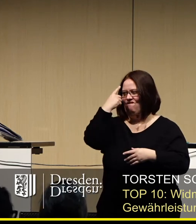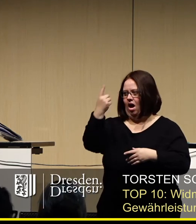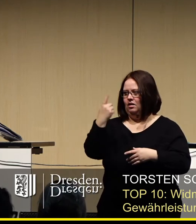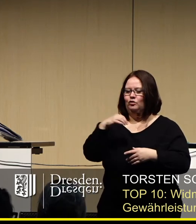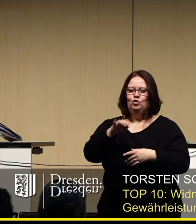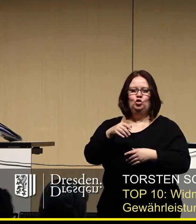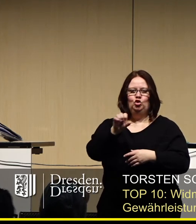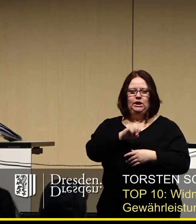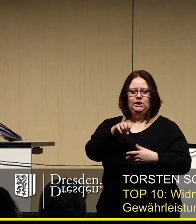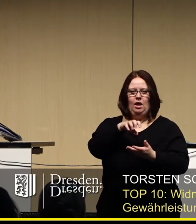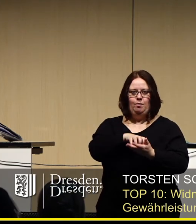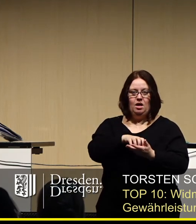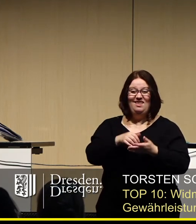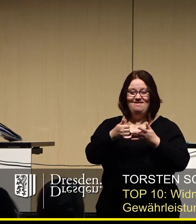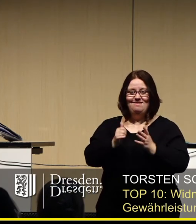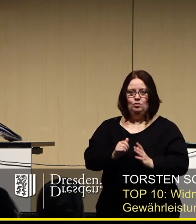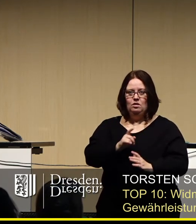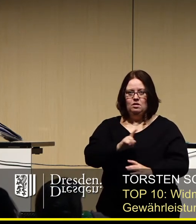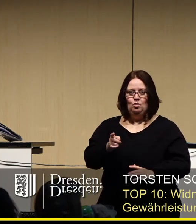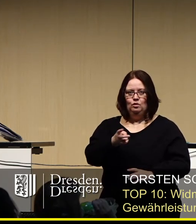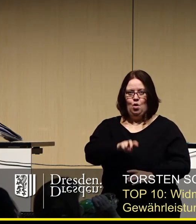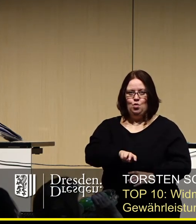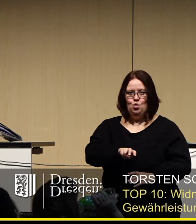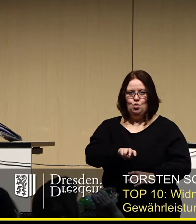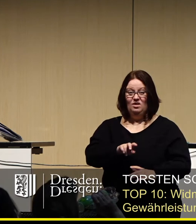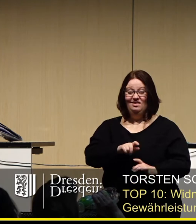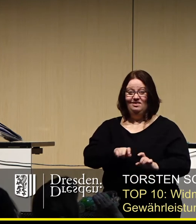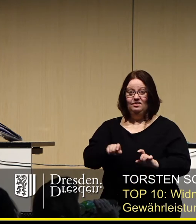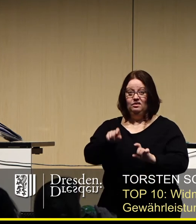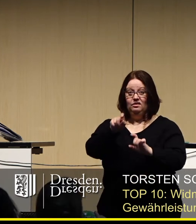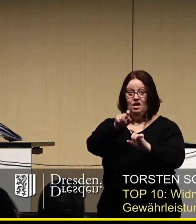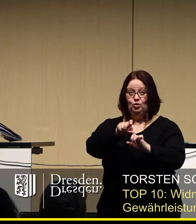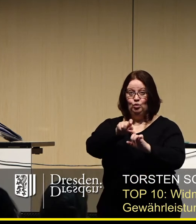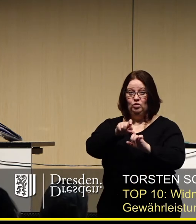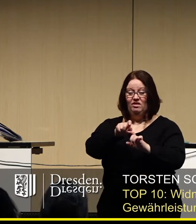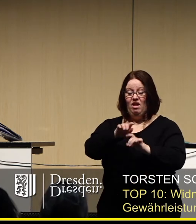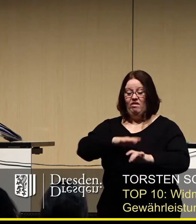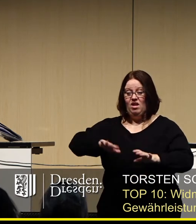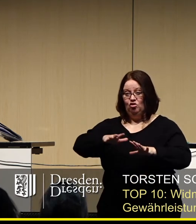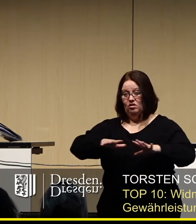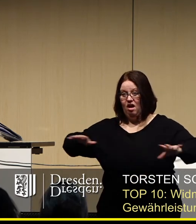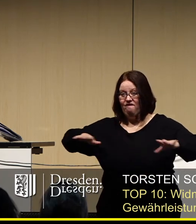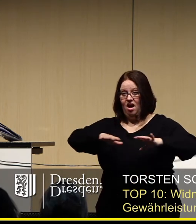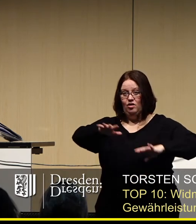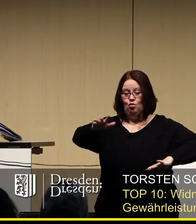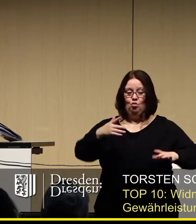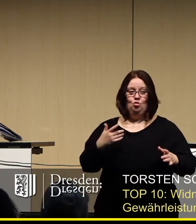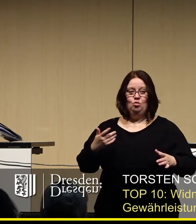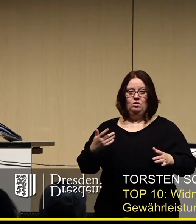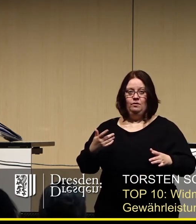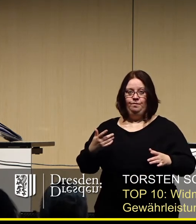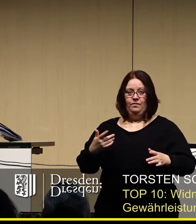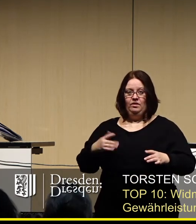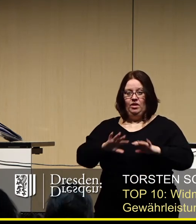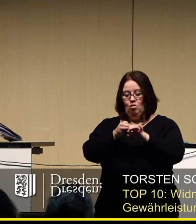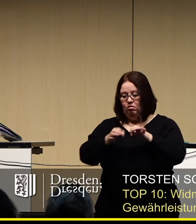für den Schriezelmarkt sind das 600.000 Euro, die jetzt nochmal zusätzlich dann für die Erweiterung der Flächen, für die mehr Medien, die gelegt werden